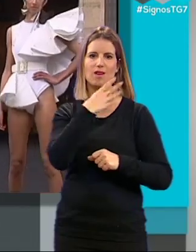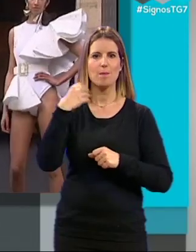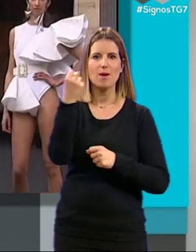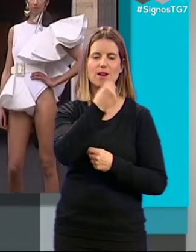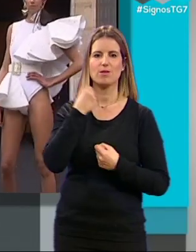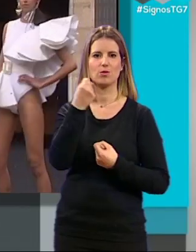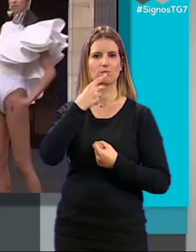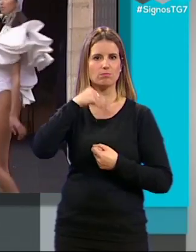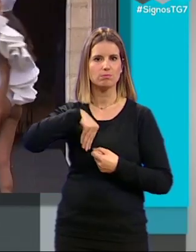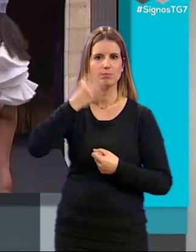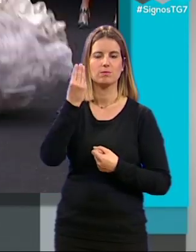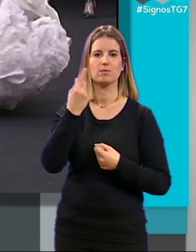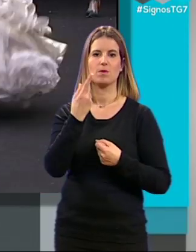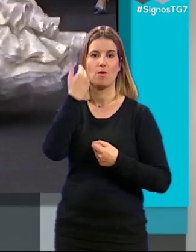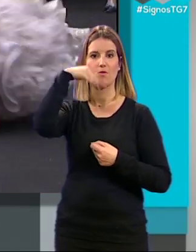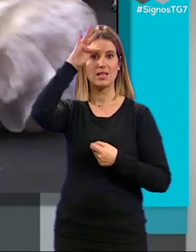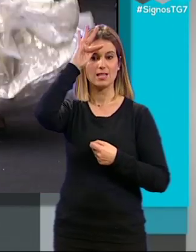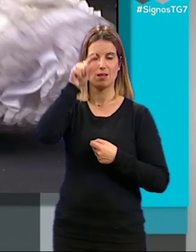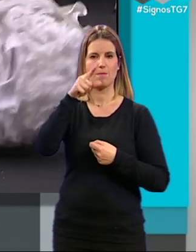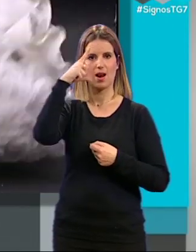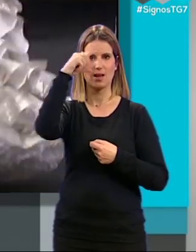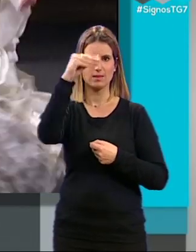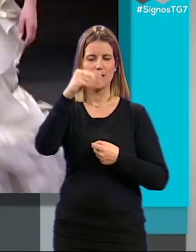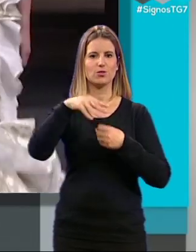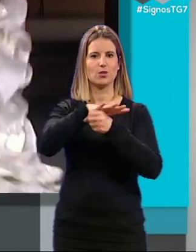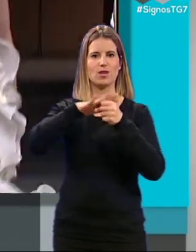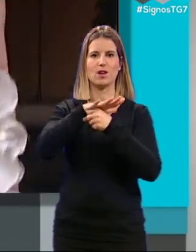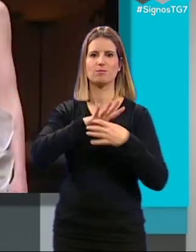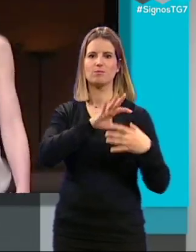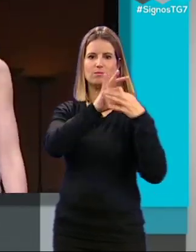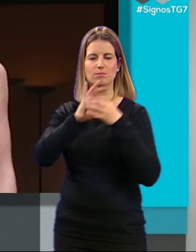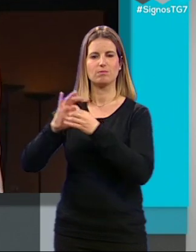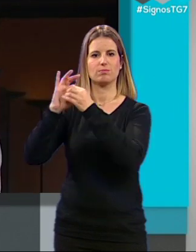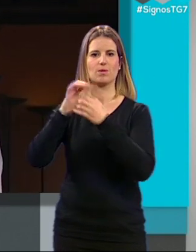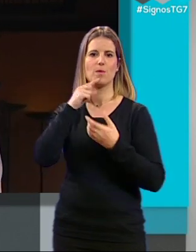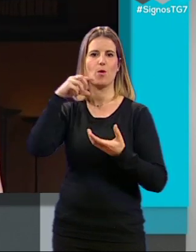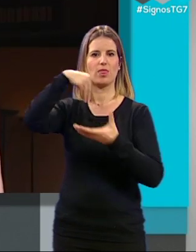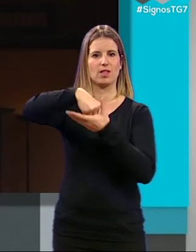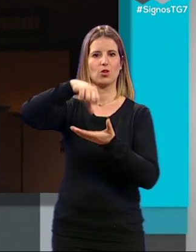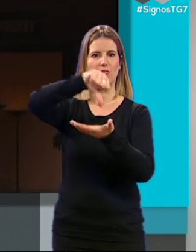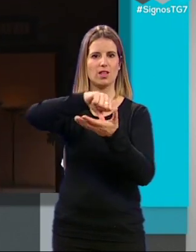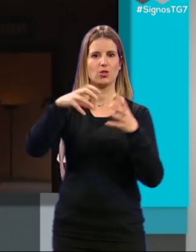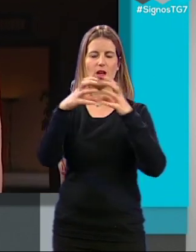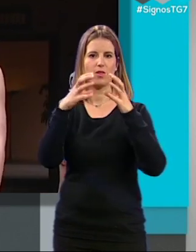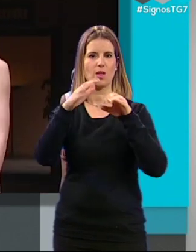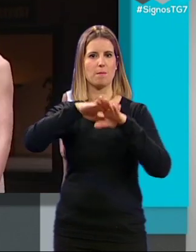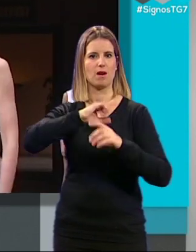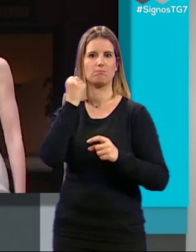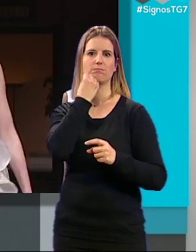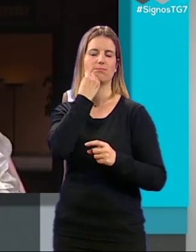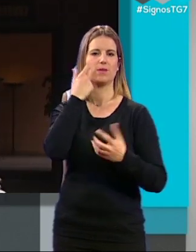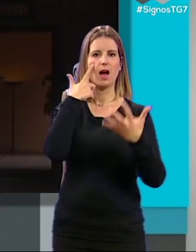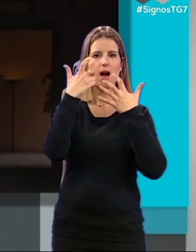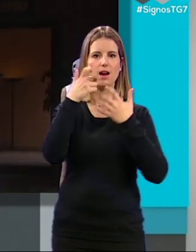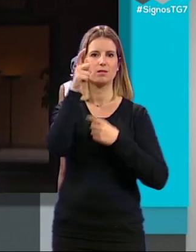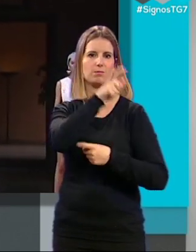fabulosos. Durante un fin de semana el talento de la provincia se une en este enclave histórico de la ciudad para reivindicar el arte y el buen